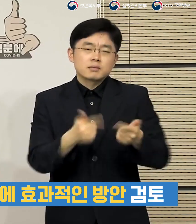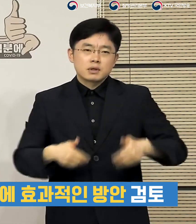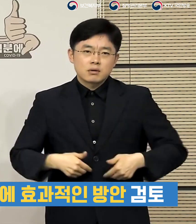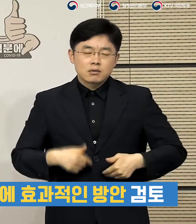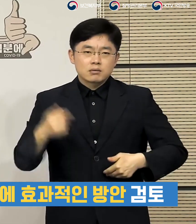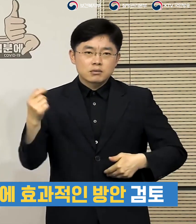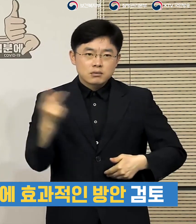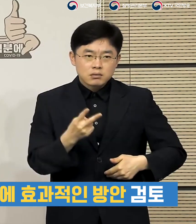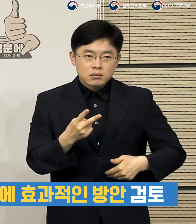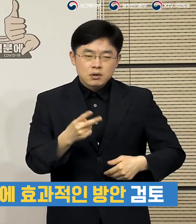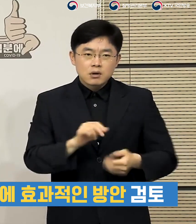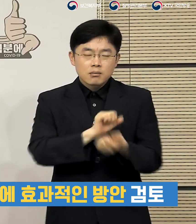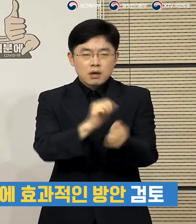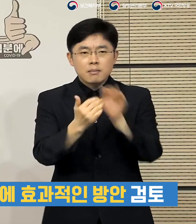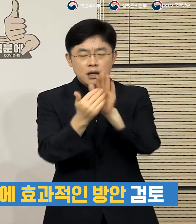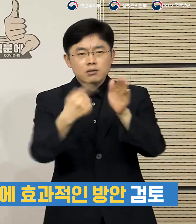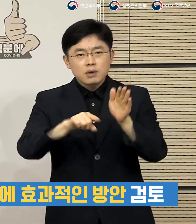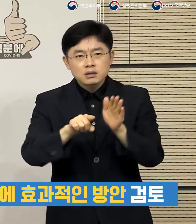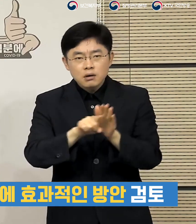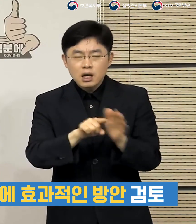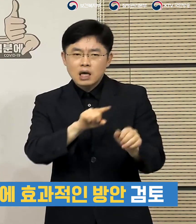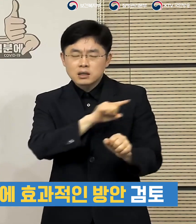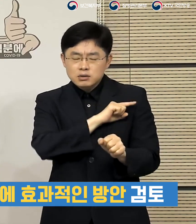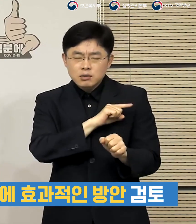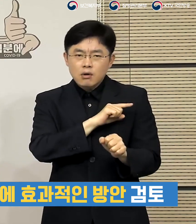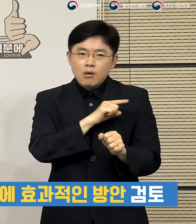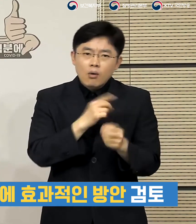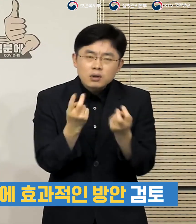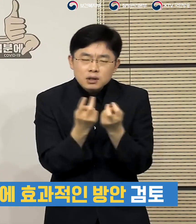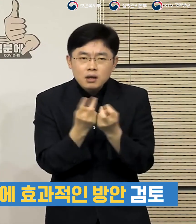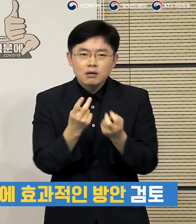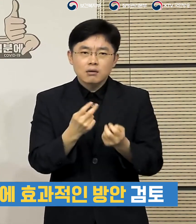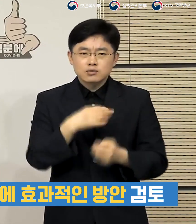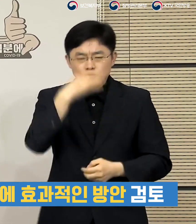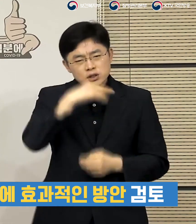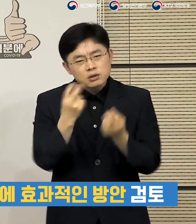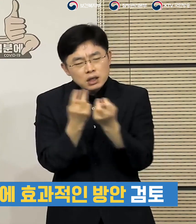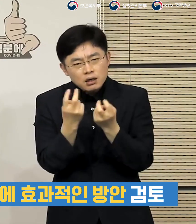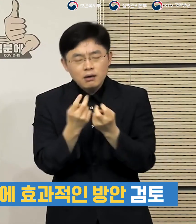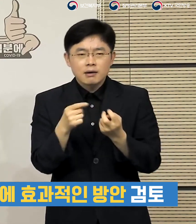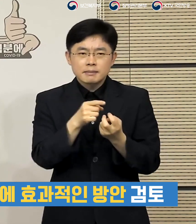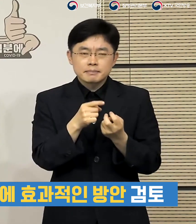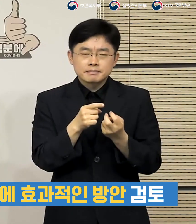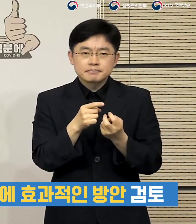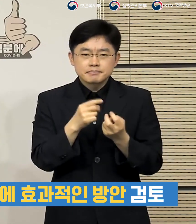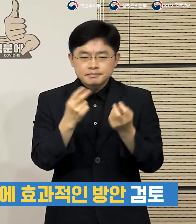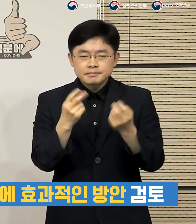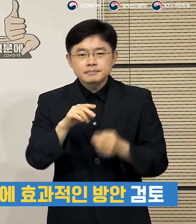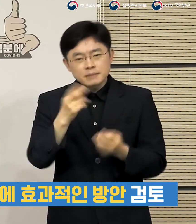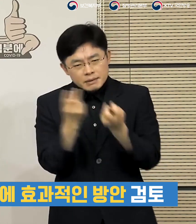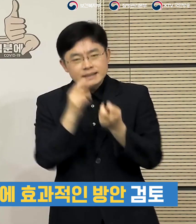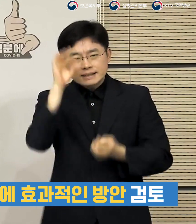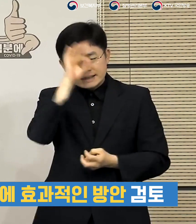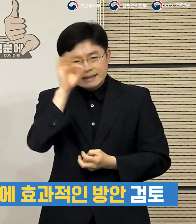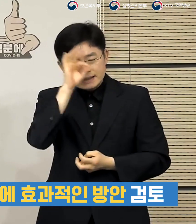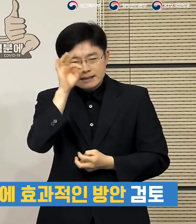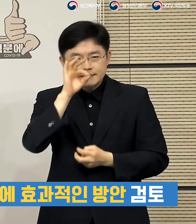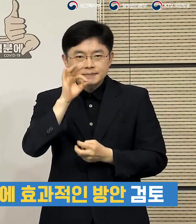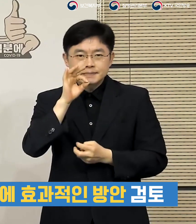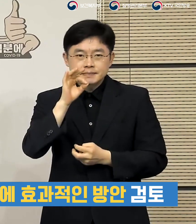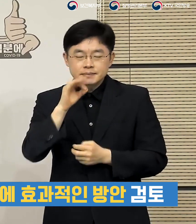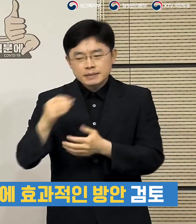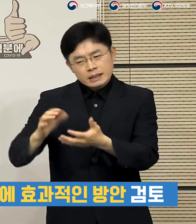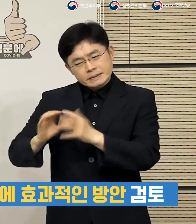합리적인 방안으로 자원을 덜 소모하면서도 방역의 목적을 기할 수 있는 방안이 있겠는지를